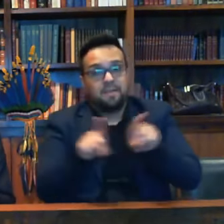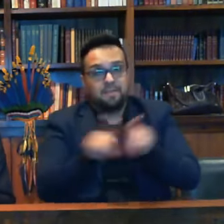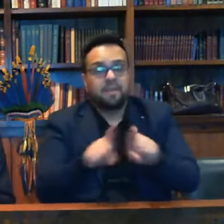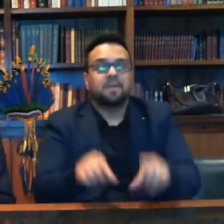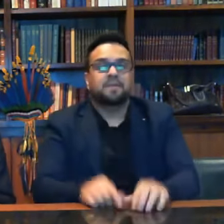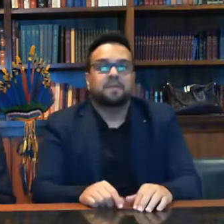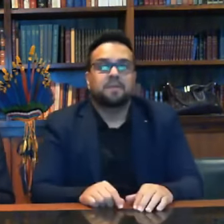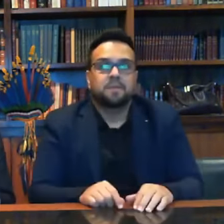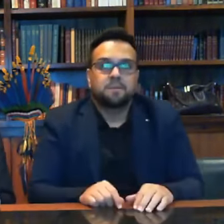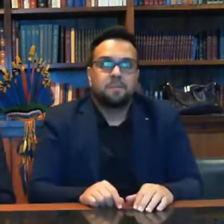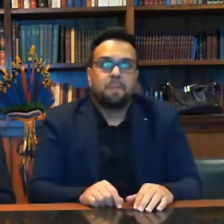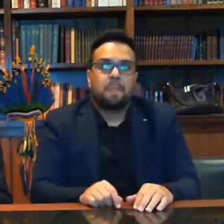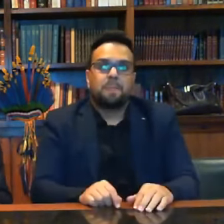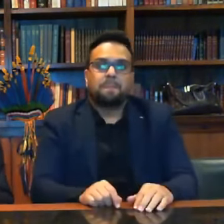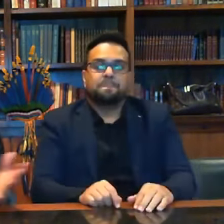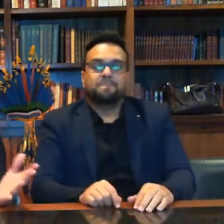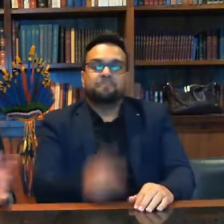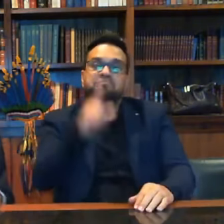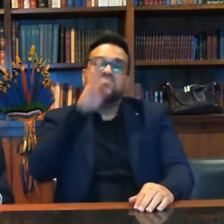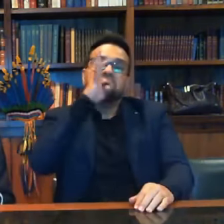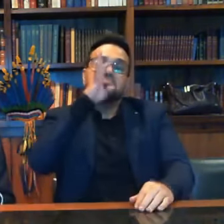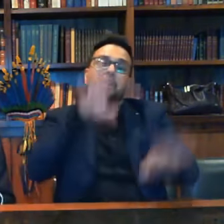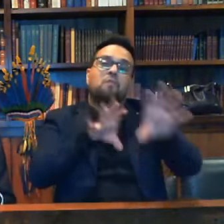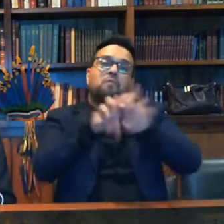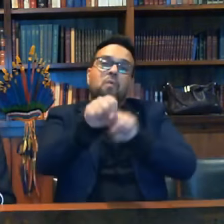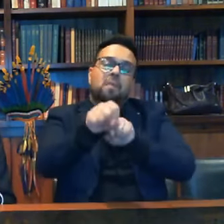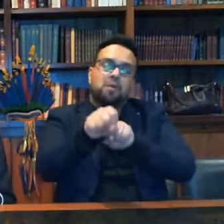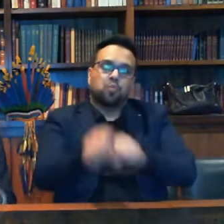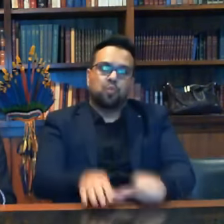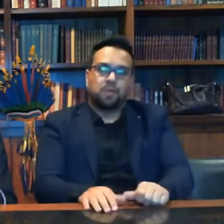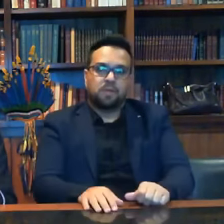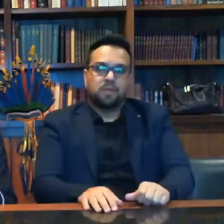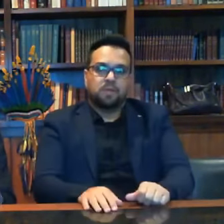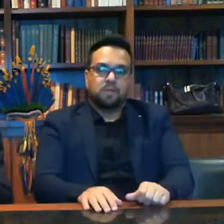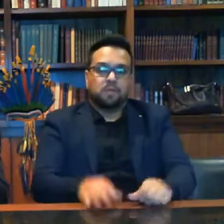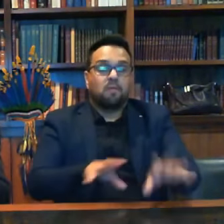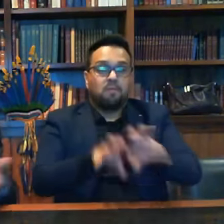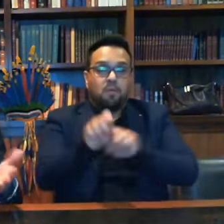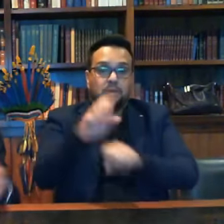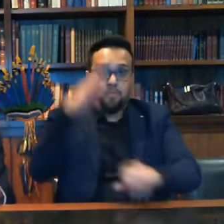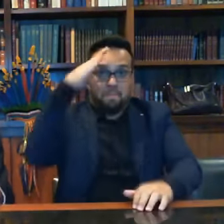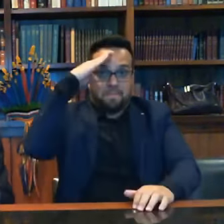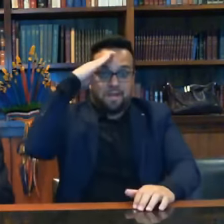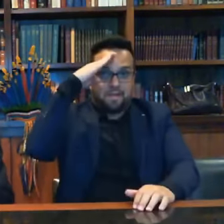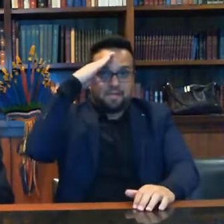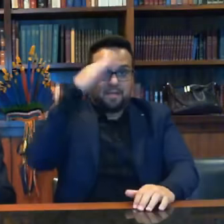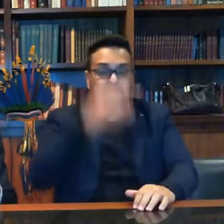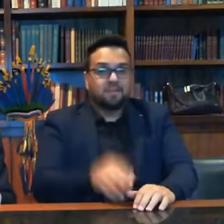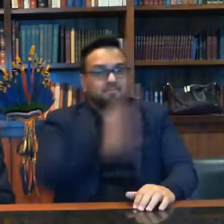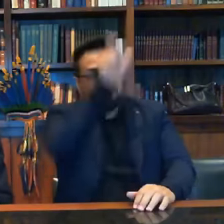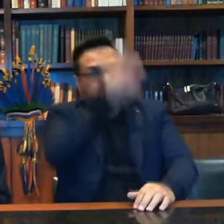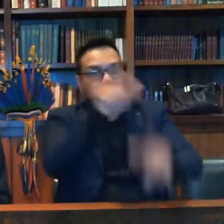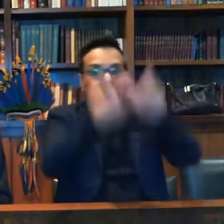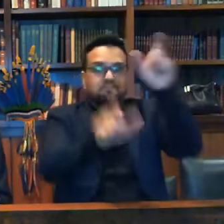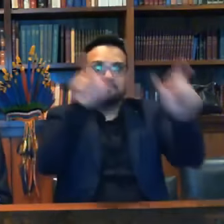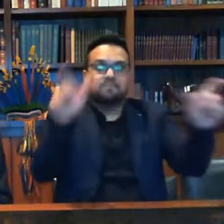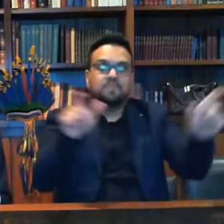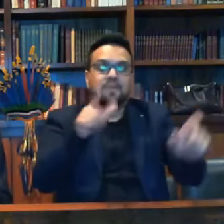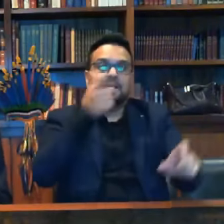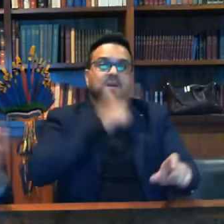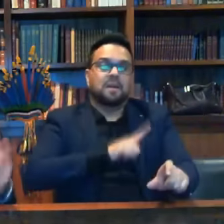prestigiar essa formatura militar onde os cadetes recebem ali o Spadinho